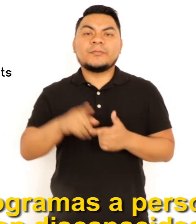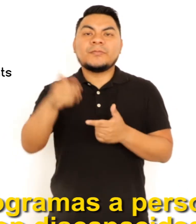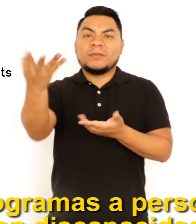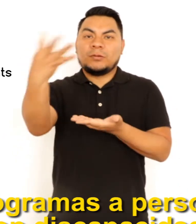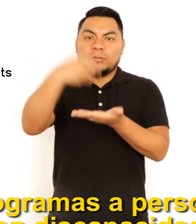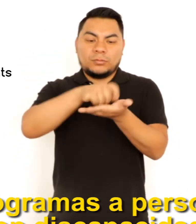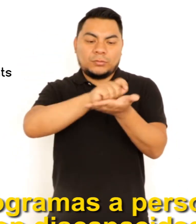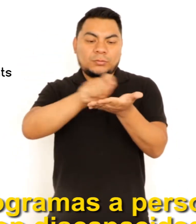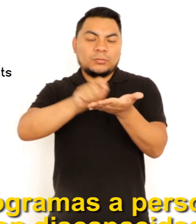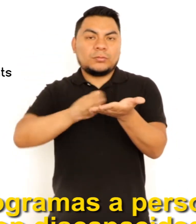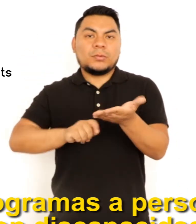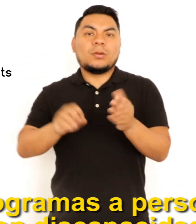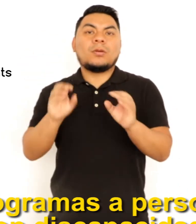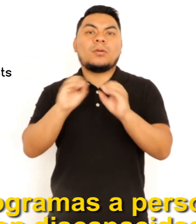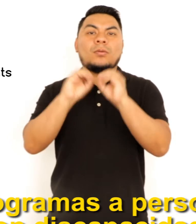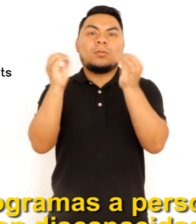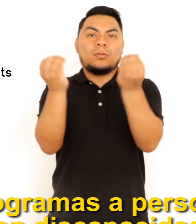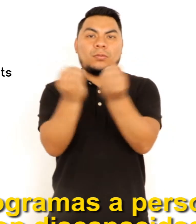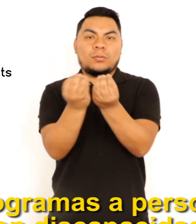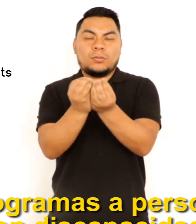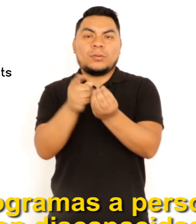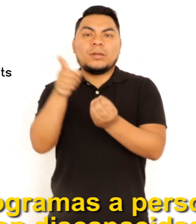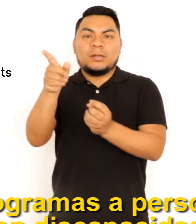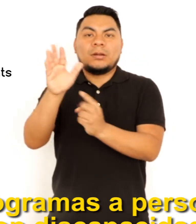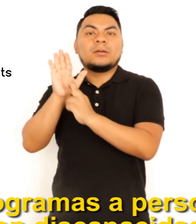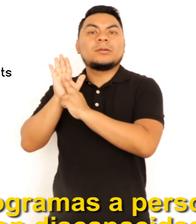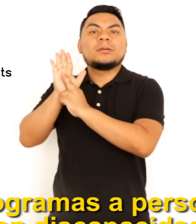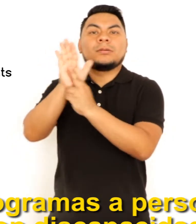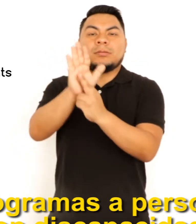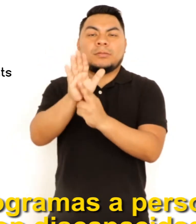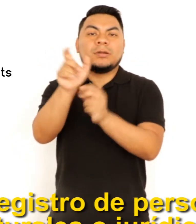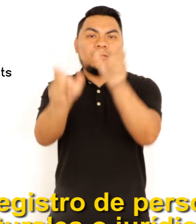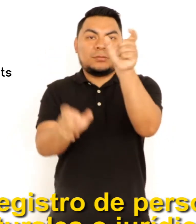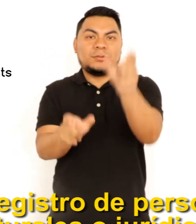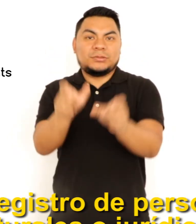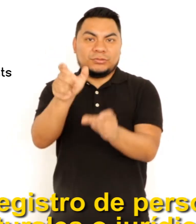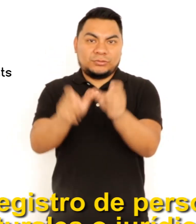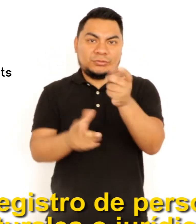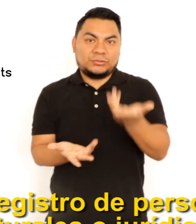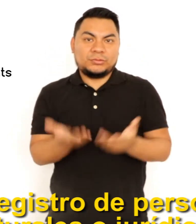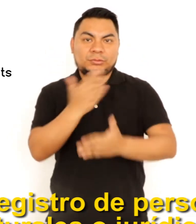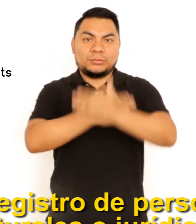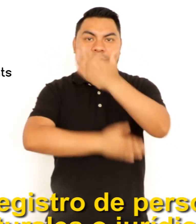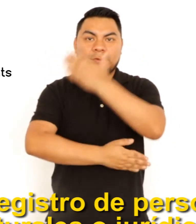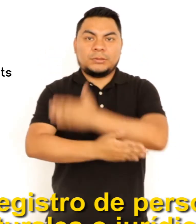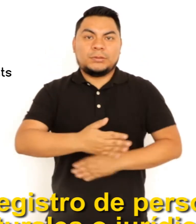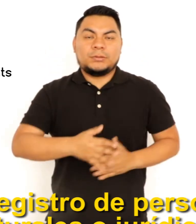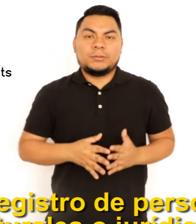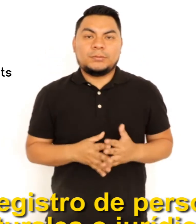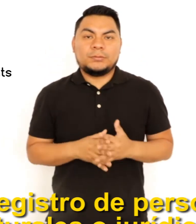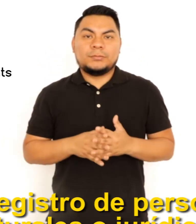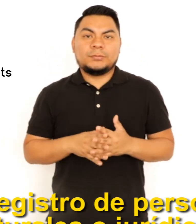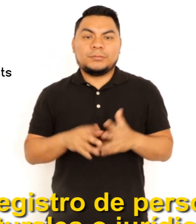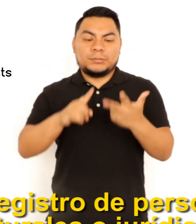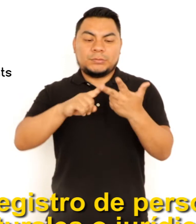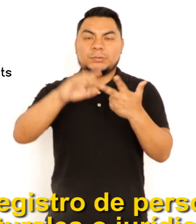PROGRAMAS A PERSONAS CON DISCAPACIDAD E. REGISTRO DE PERSONAS NATURALES O JURÍDICAS